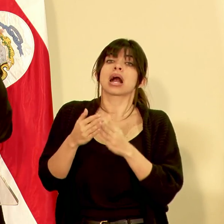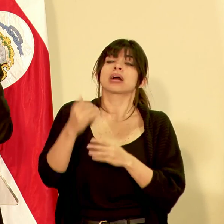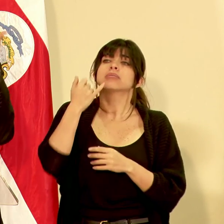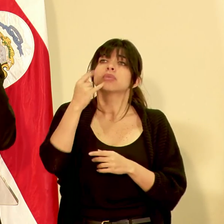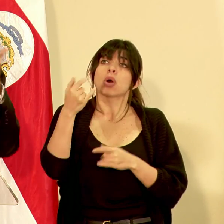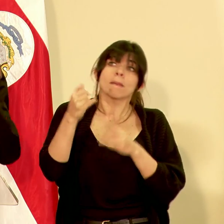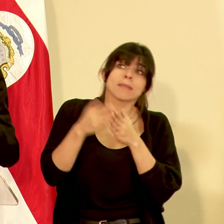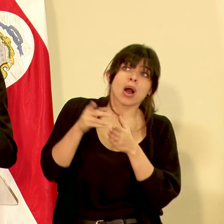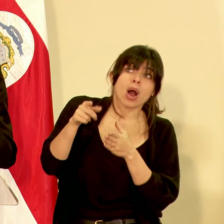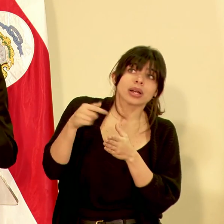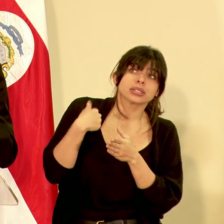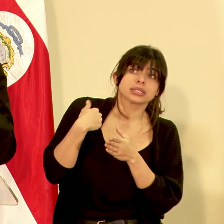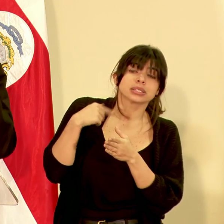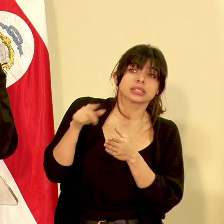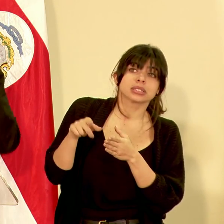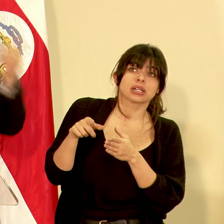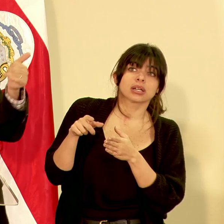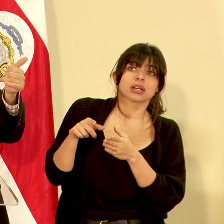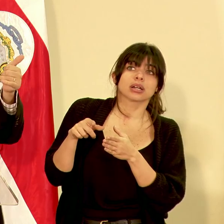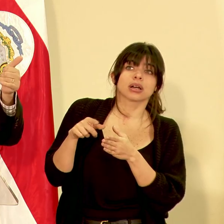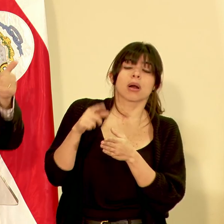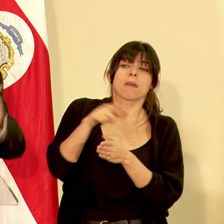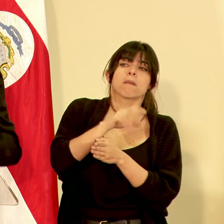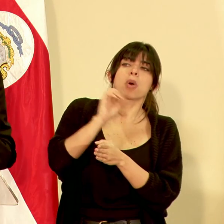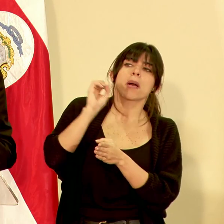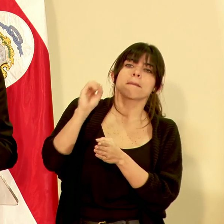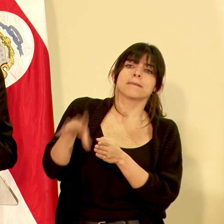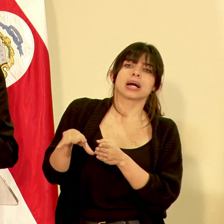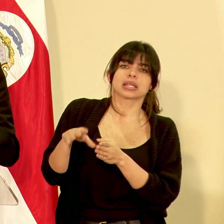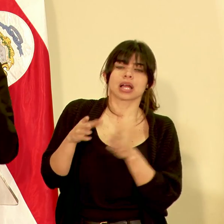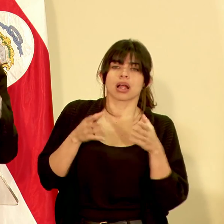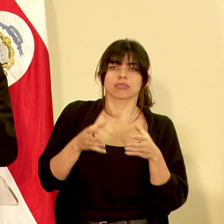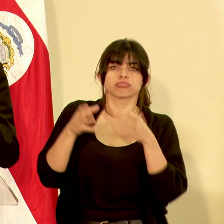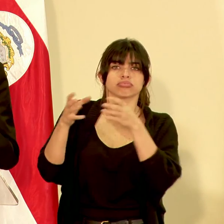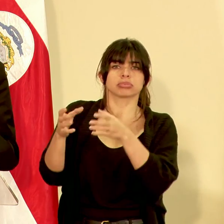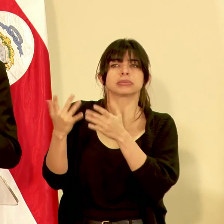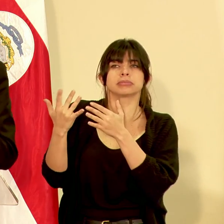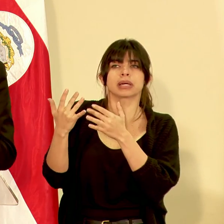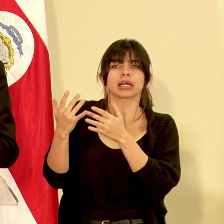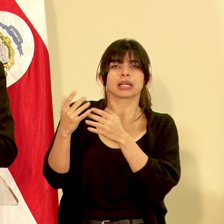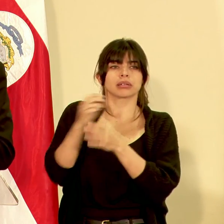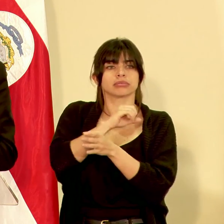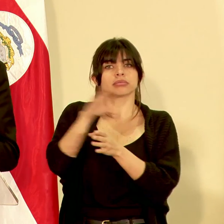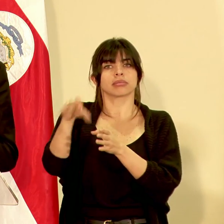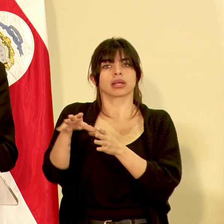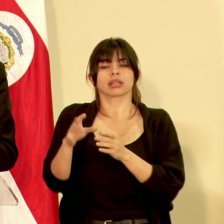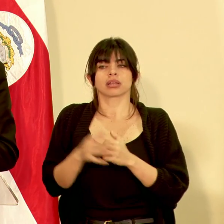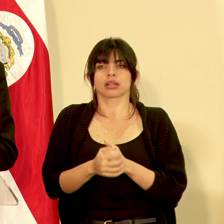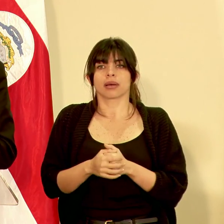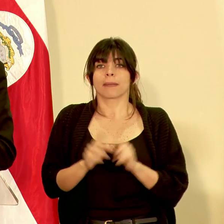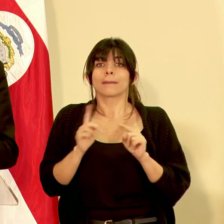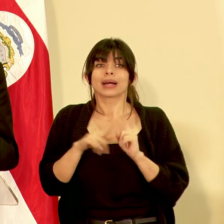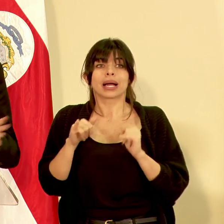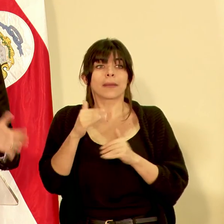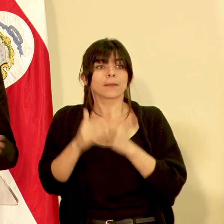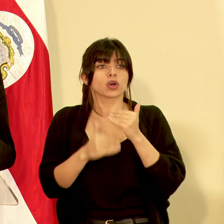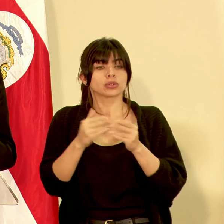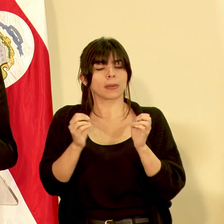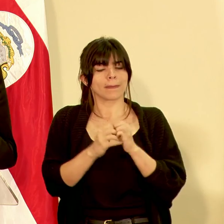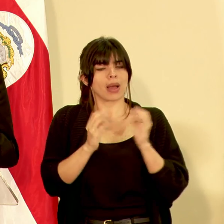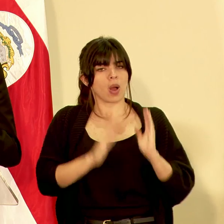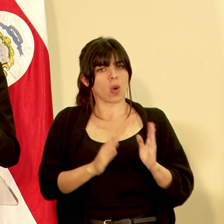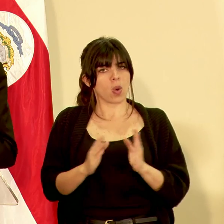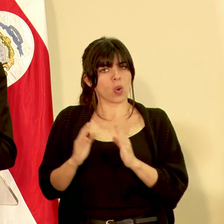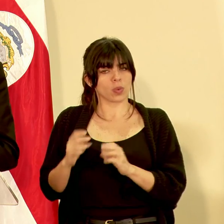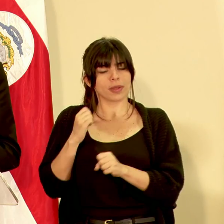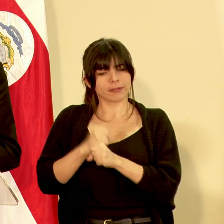hey todavía está el barco ahí presente voy a mandar el contenedor aguánteme y entonces así lo mandan este es un proceso de ordenamiento